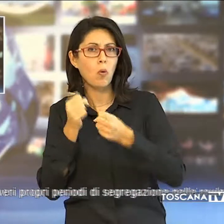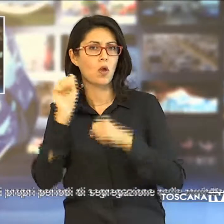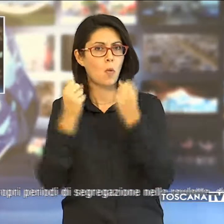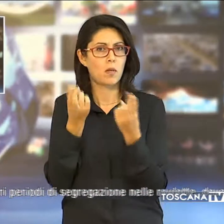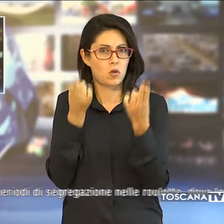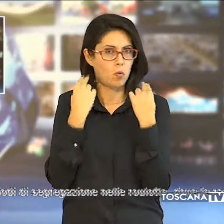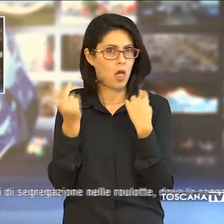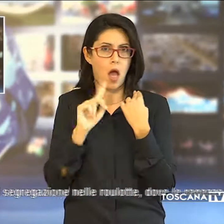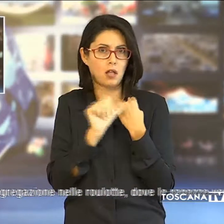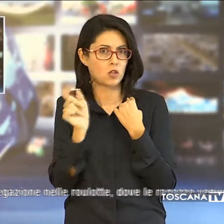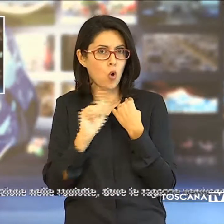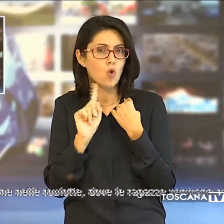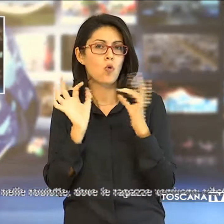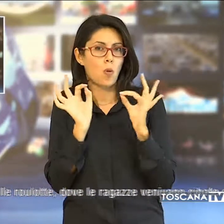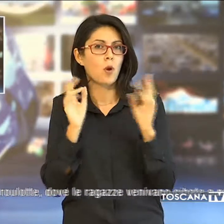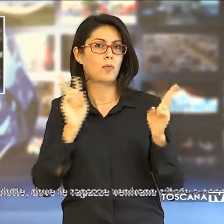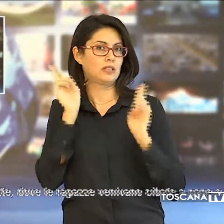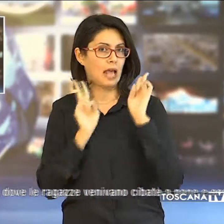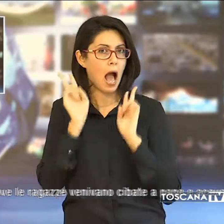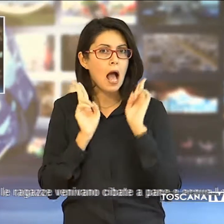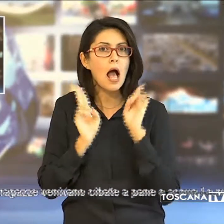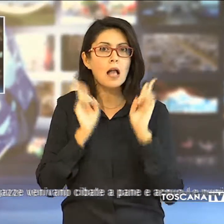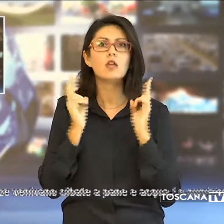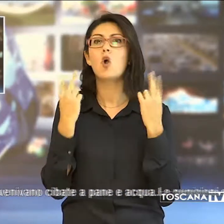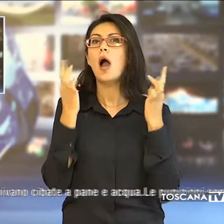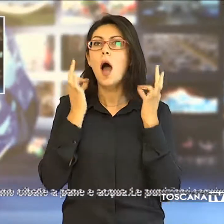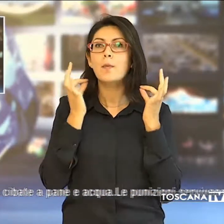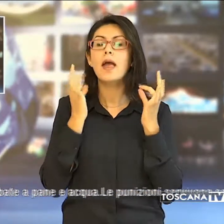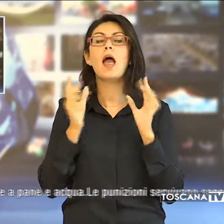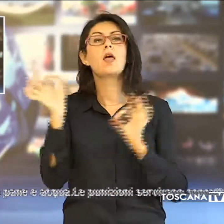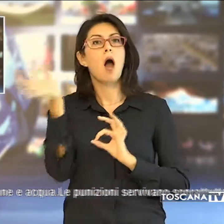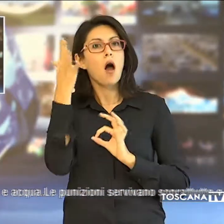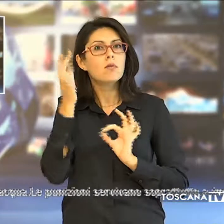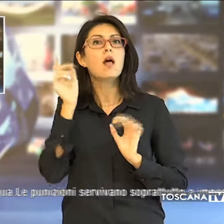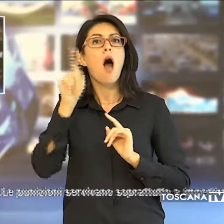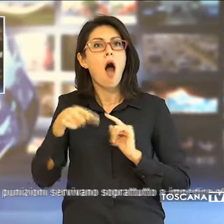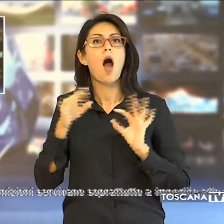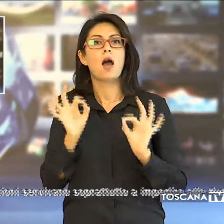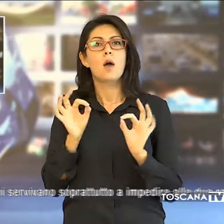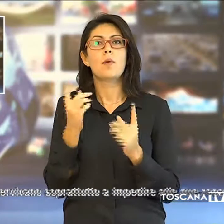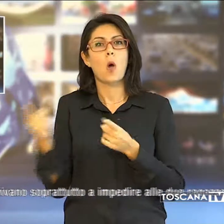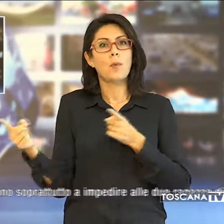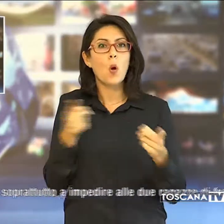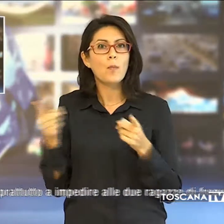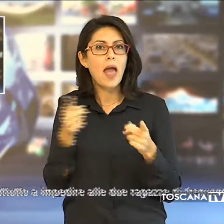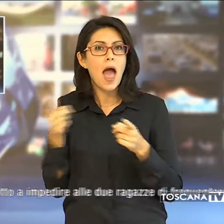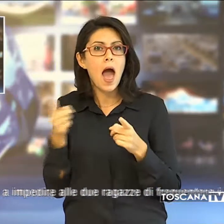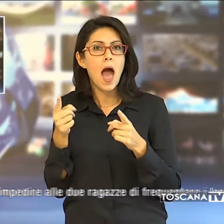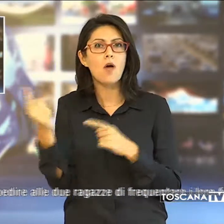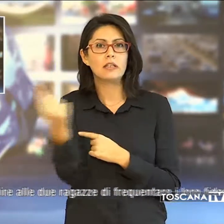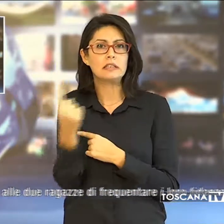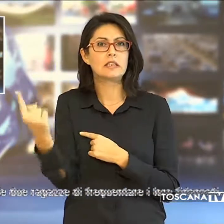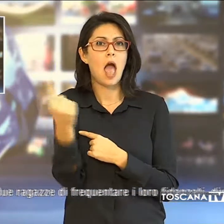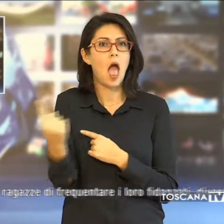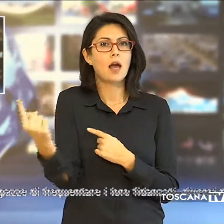come quella del taglio dei capelli ma spesso consistevano in veri e propri periodi di segregazione nella